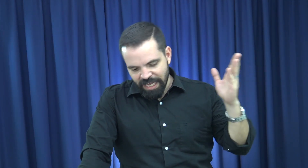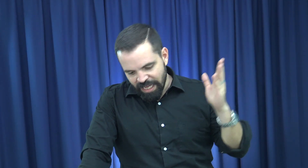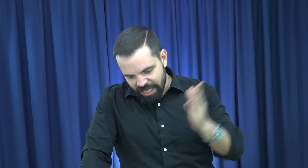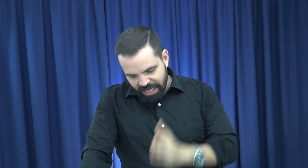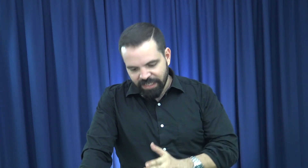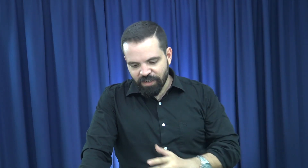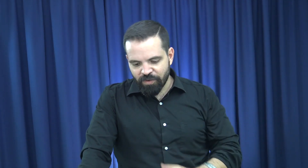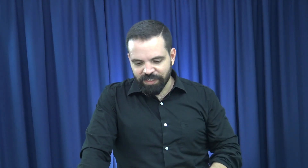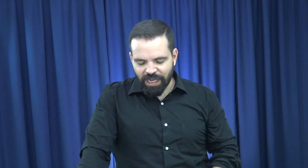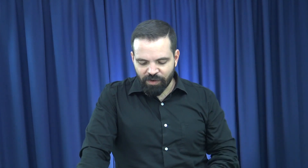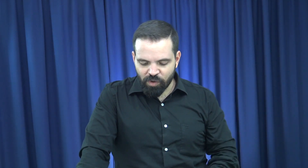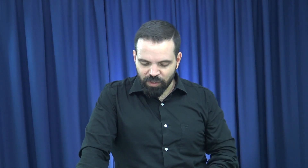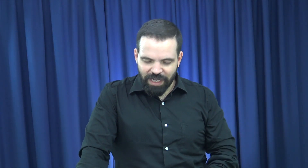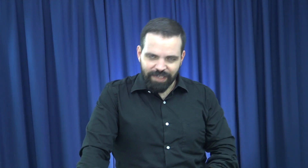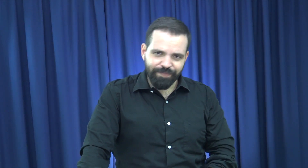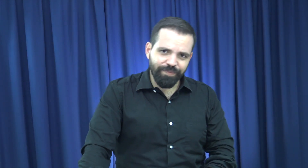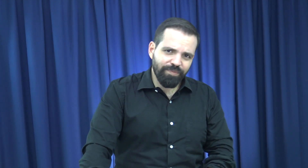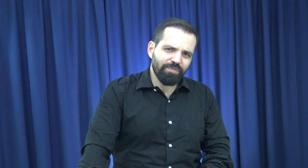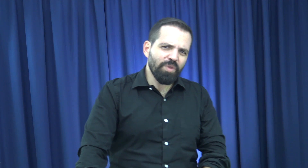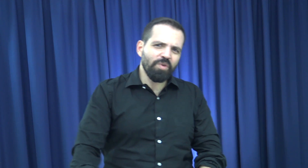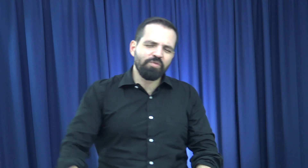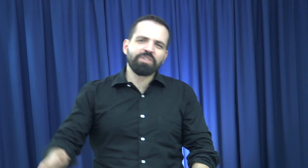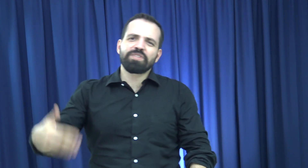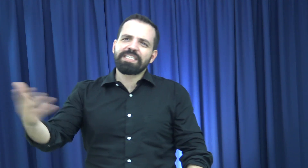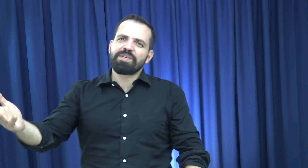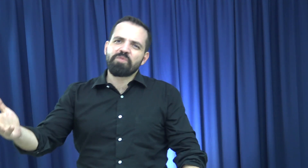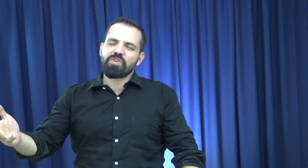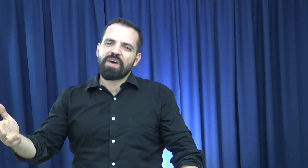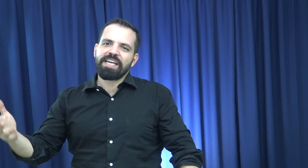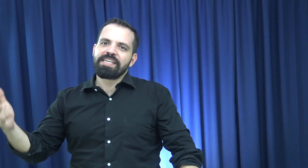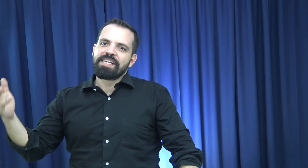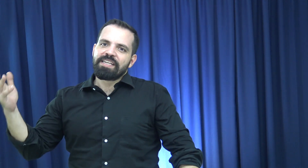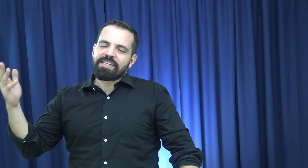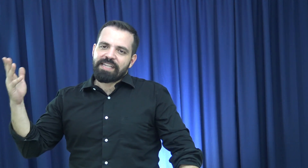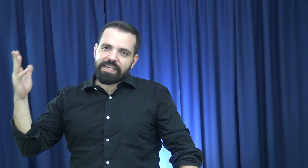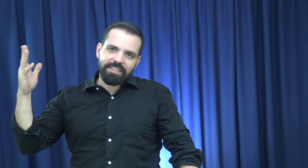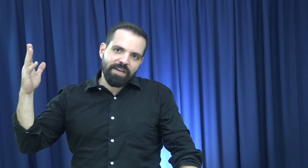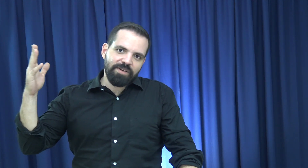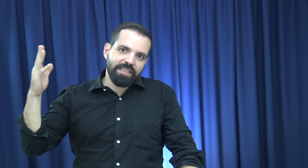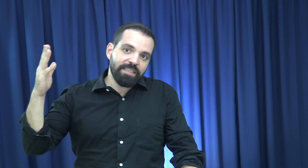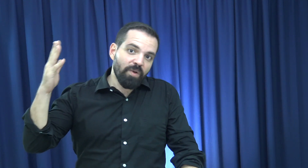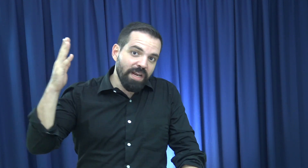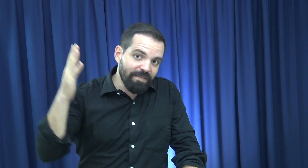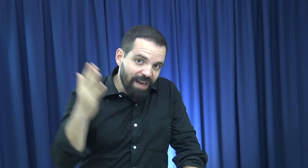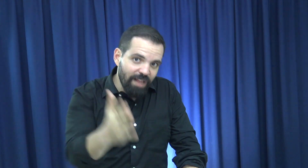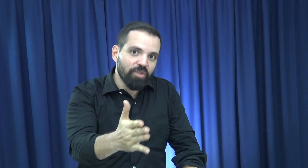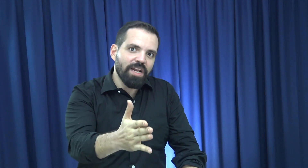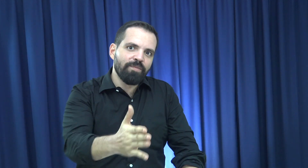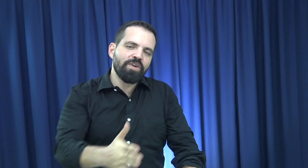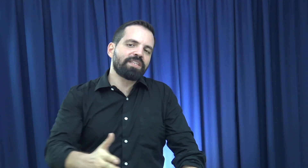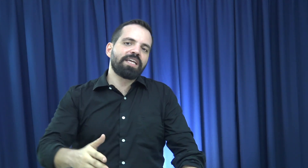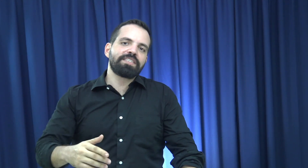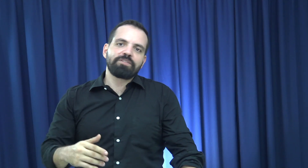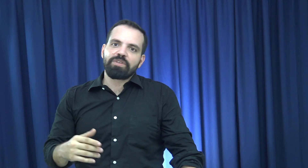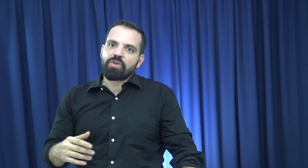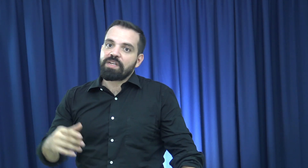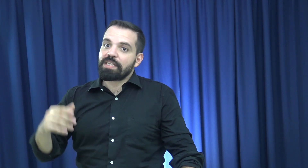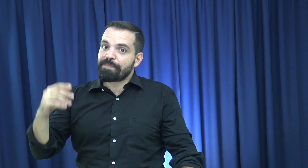en nuestra contra. ¿Cuántos testimonios hay de cristianos que han sido librados de la muerte en situaciones de